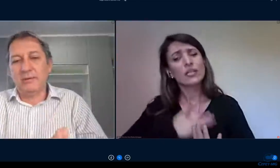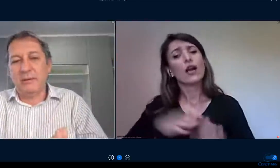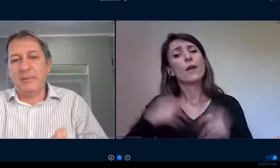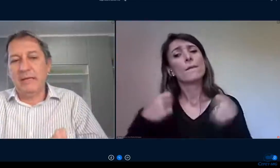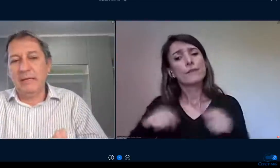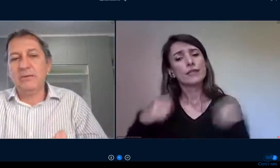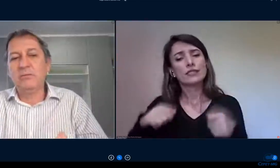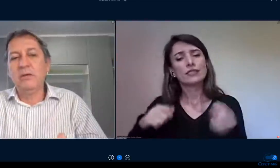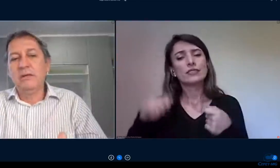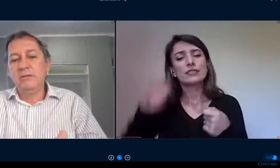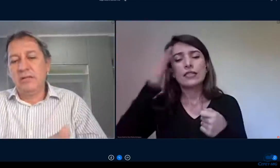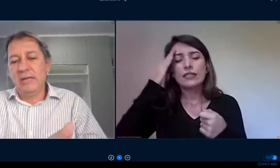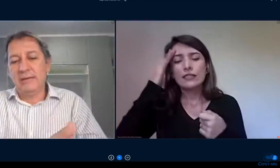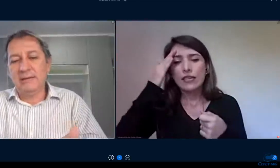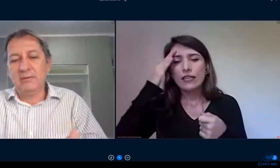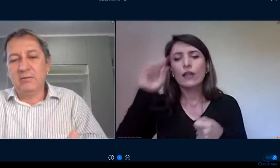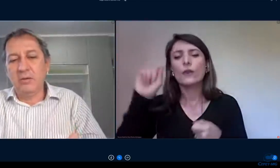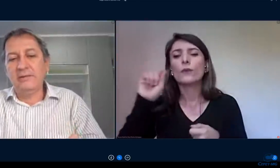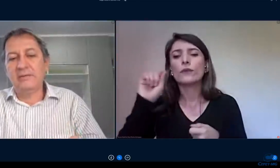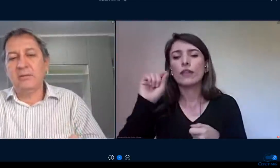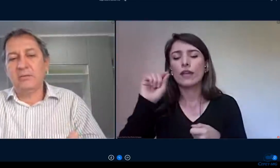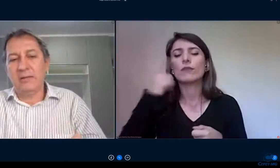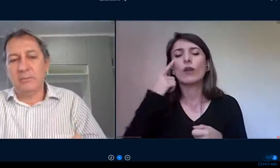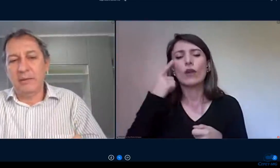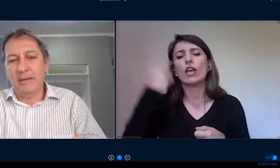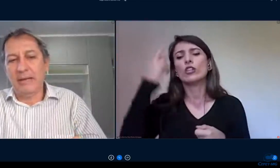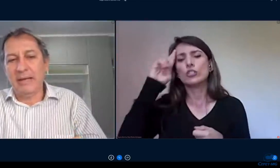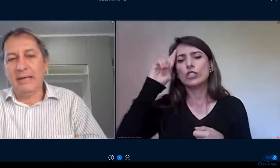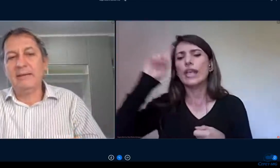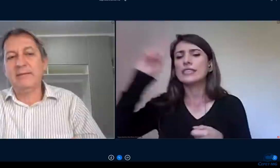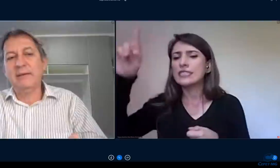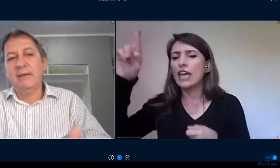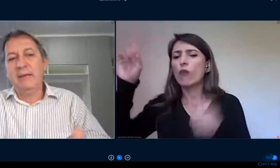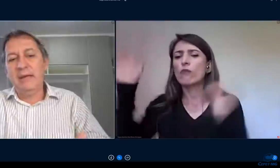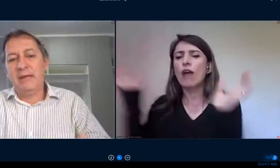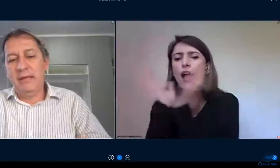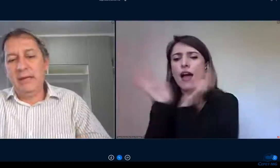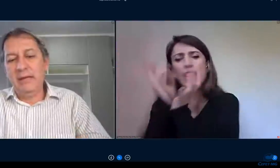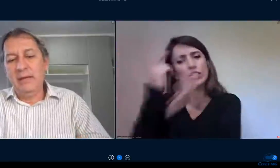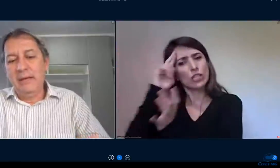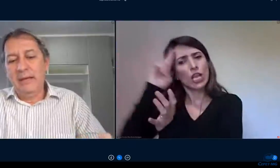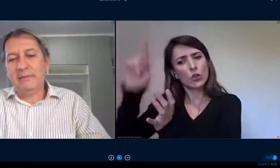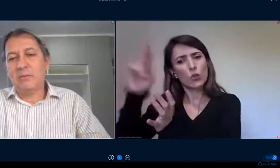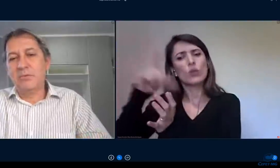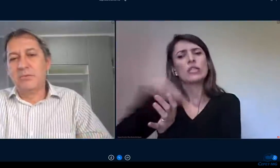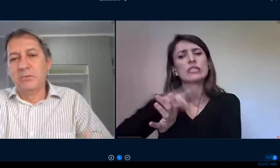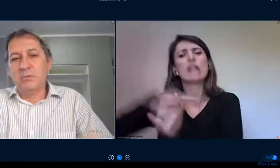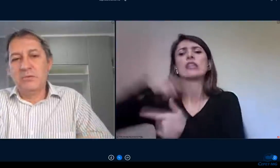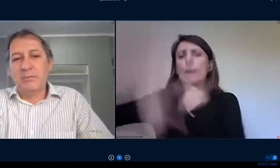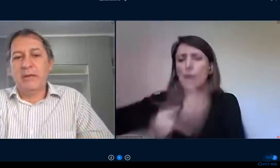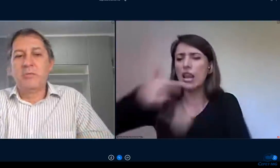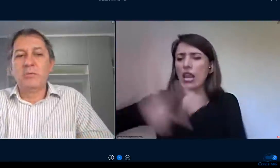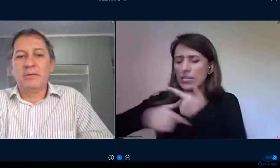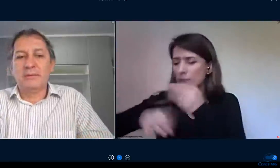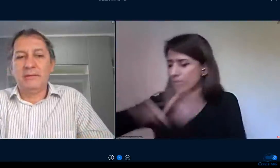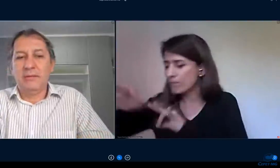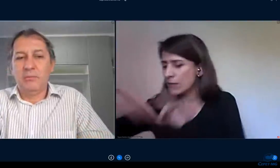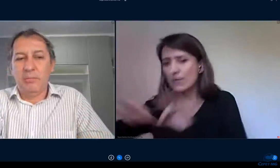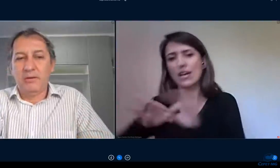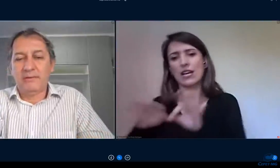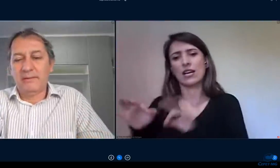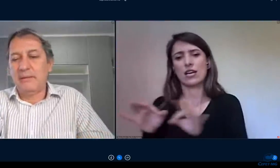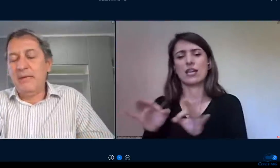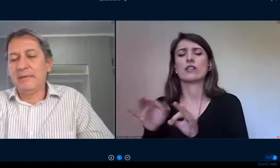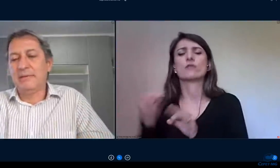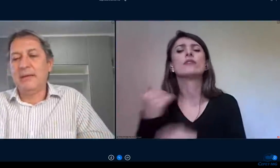que a direção está trabalhando de que as decisões estão sendo preparadas e que esse conjunto de perguntas que